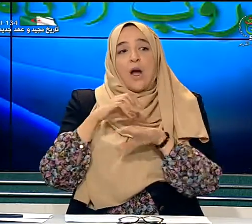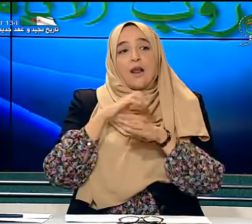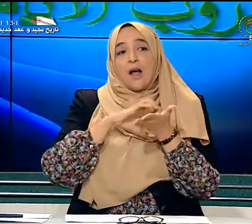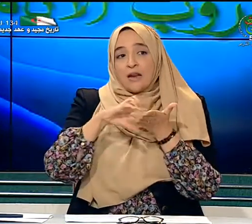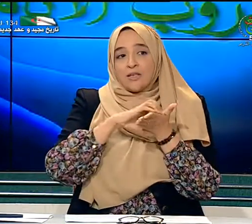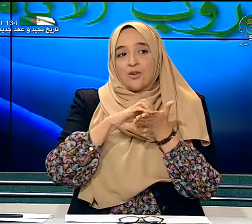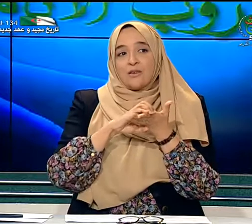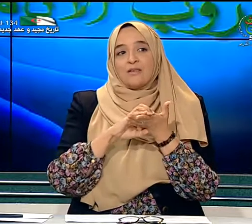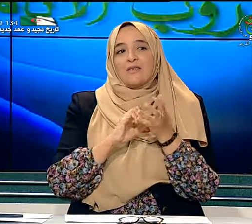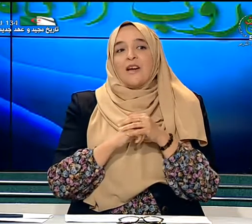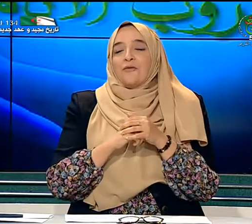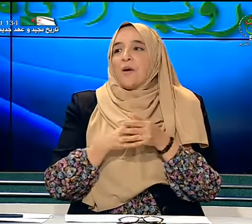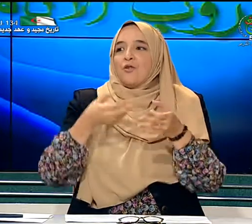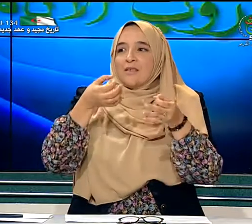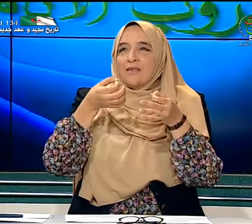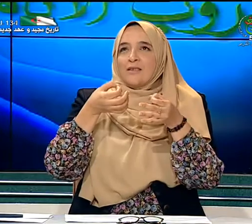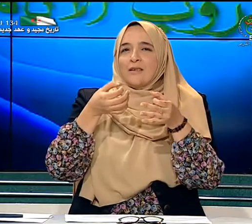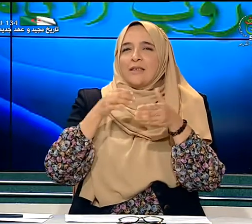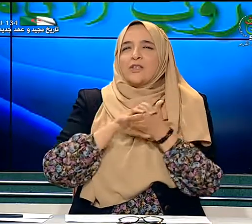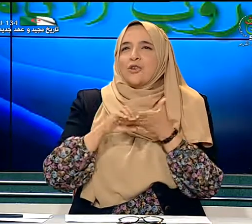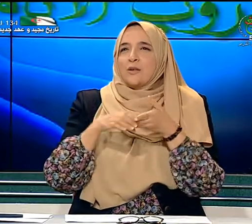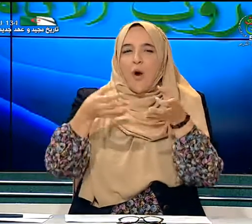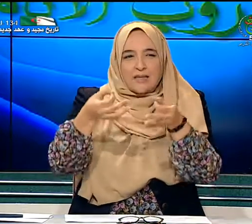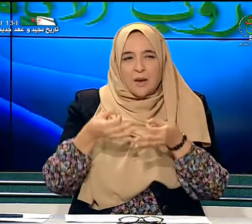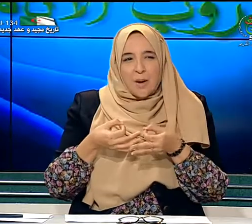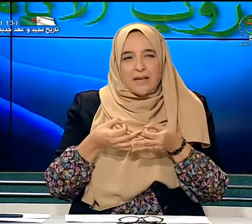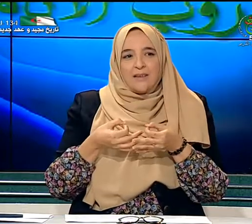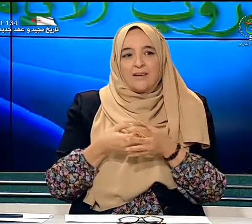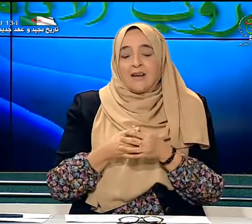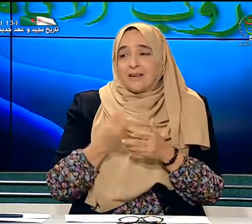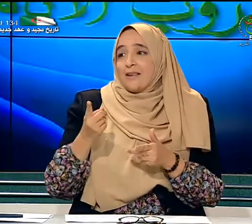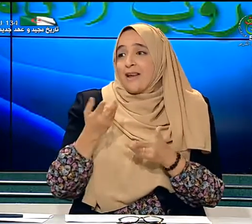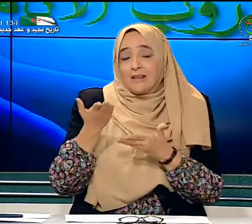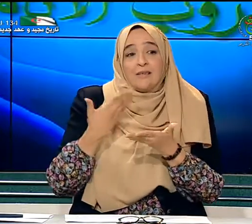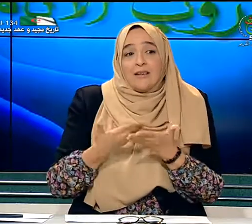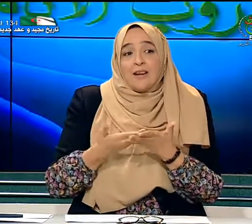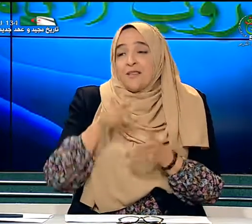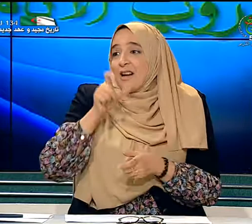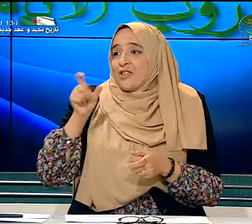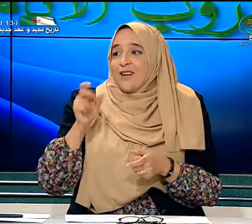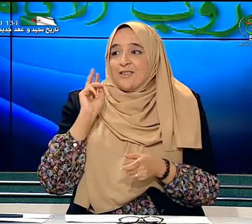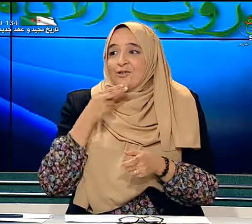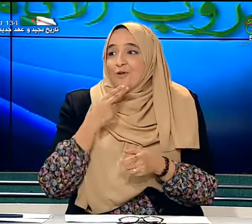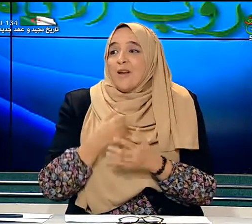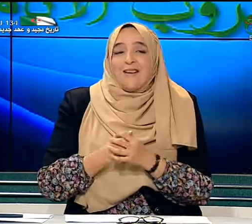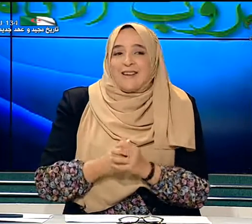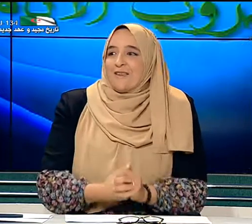على الليصانس فيما يخص لصانس محاسبة مالية يعني هذا دليل أن الأشخاص الصم نعم